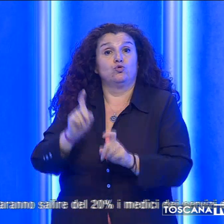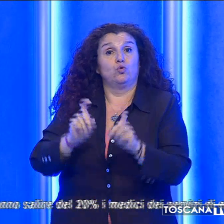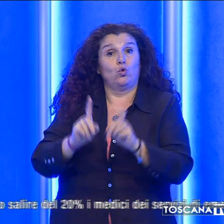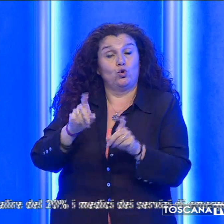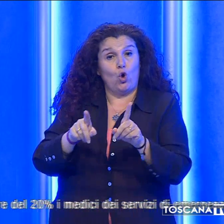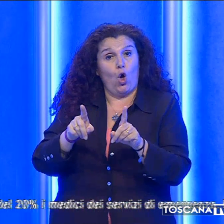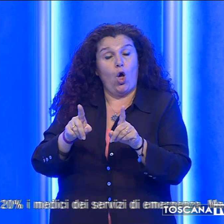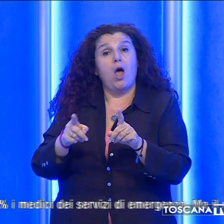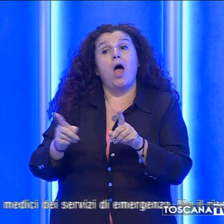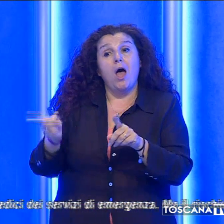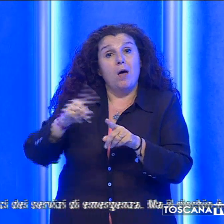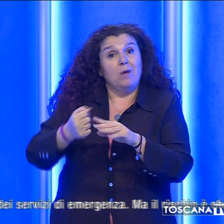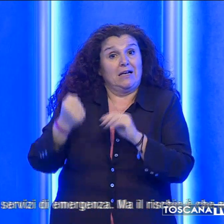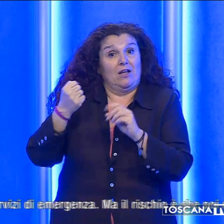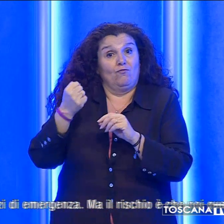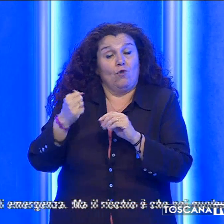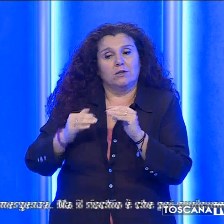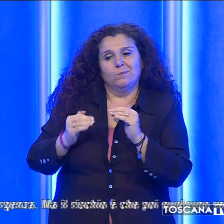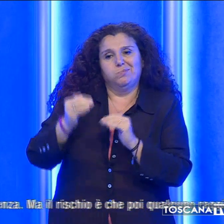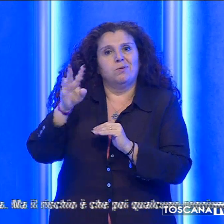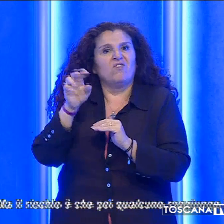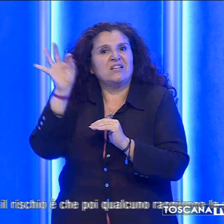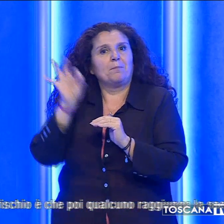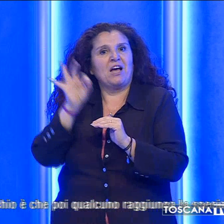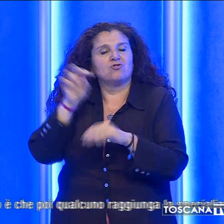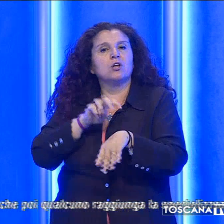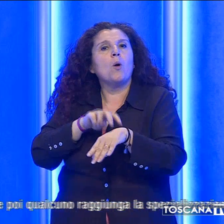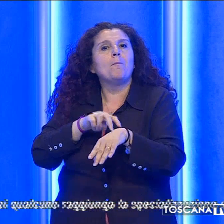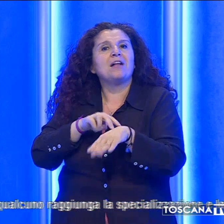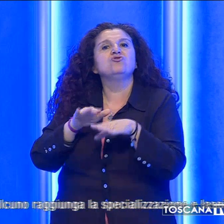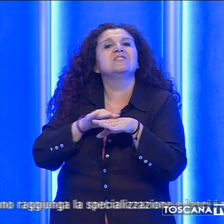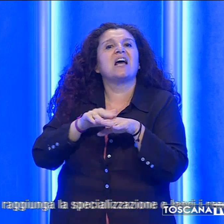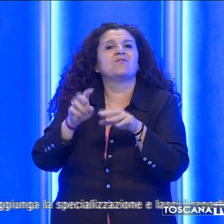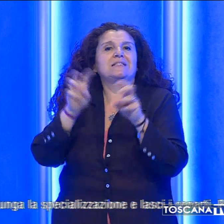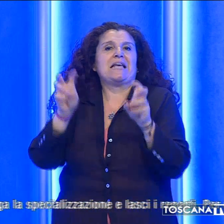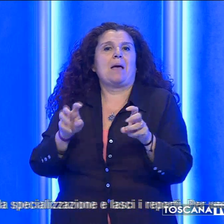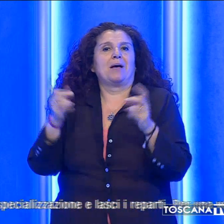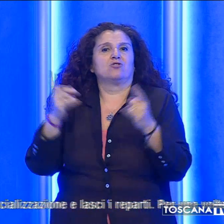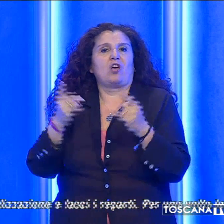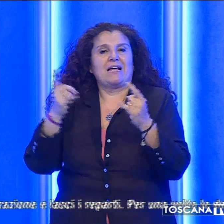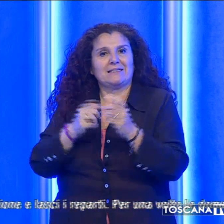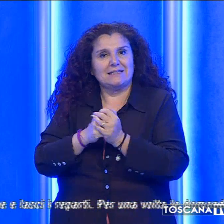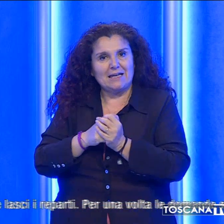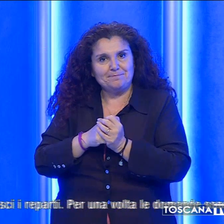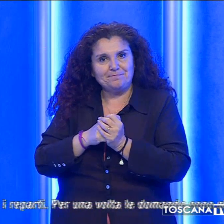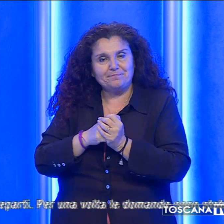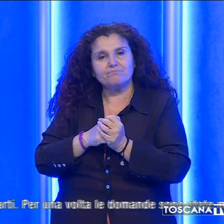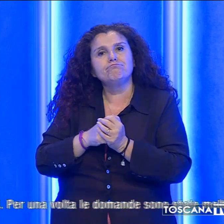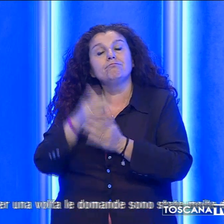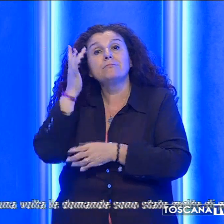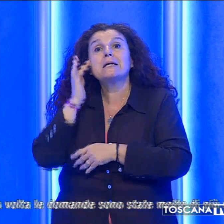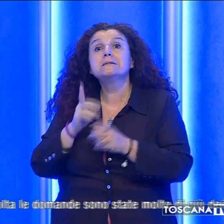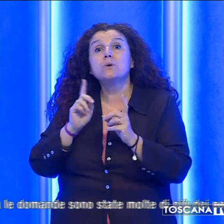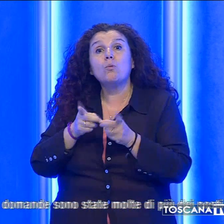rinforzi faranno salire del 20% i medici dei servizi di emergenza, ma il rischio è che poi